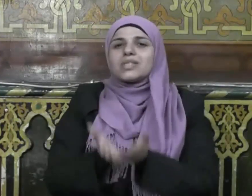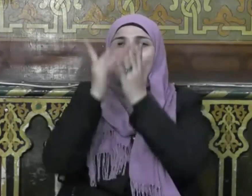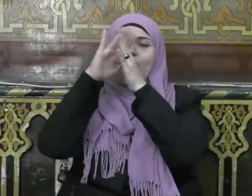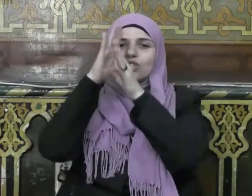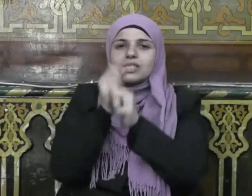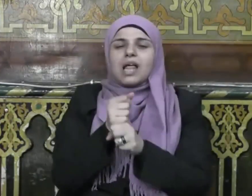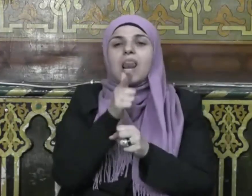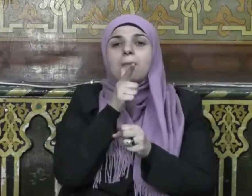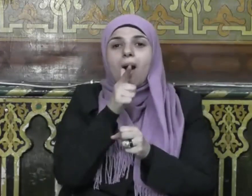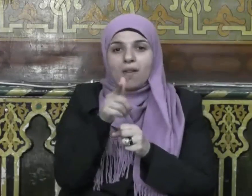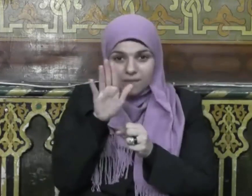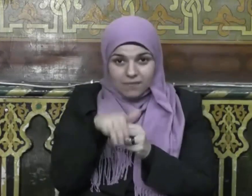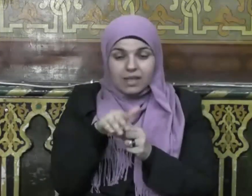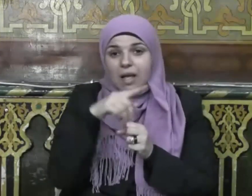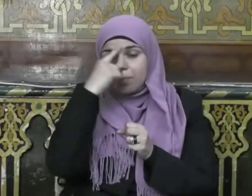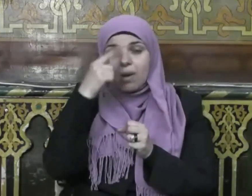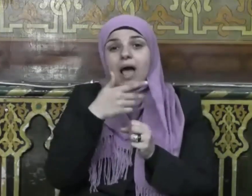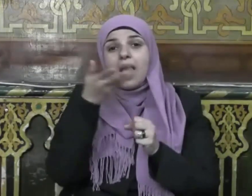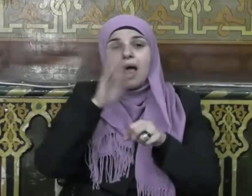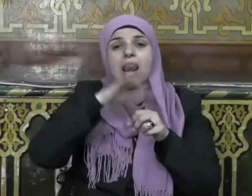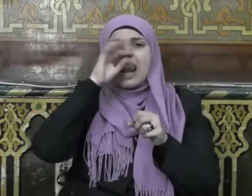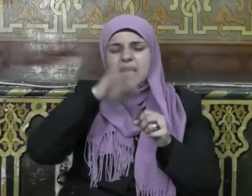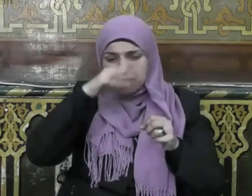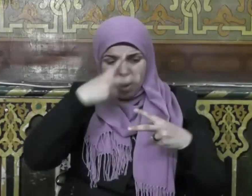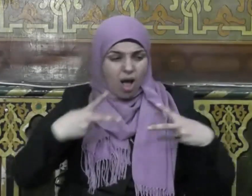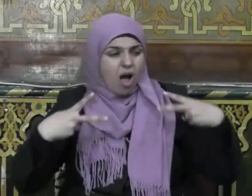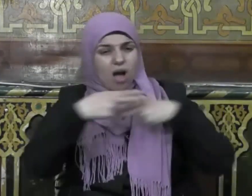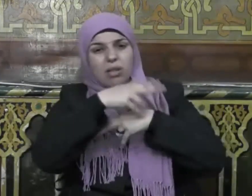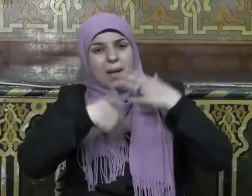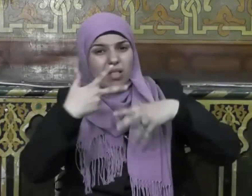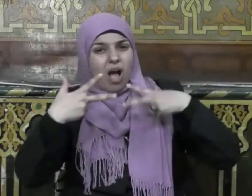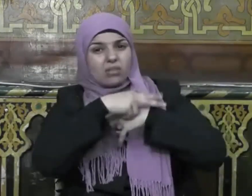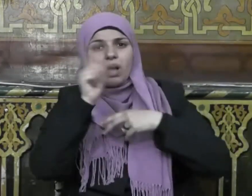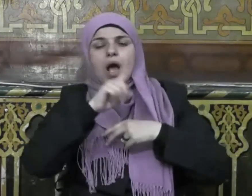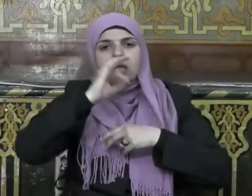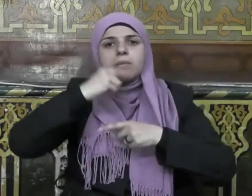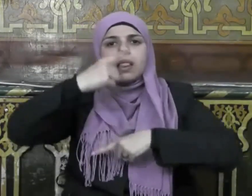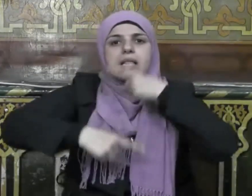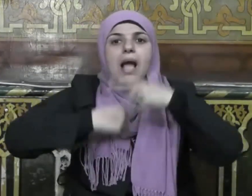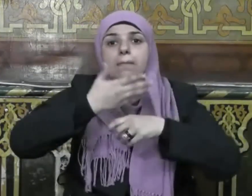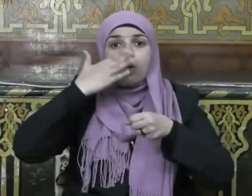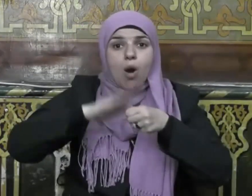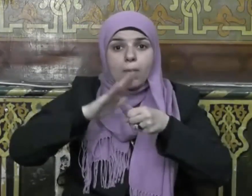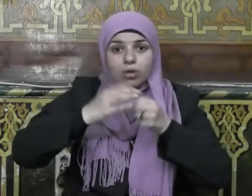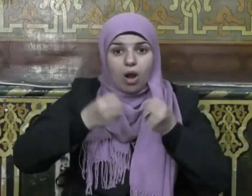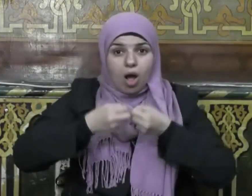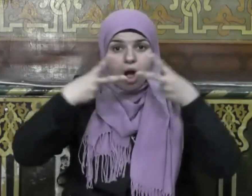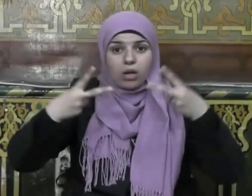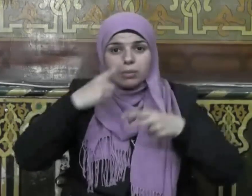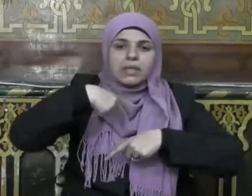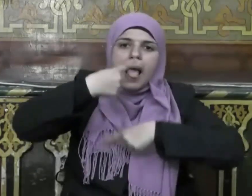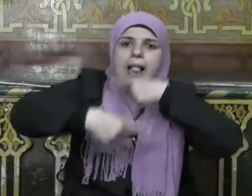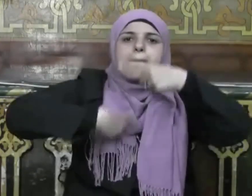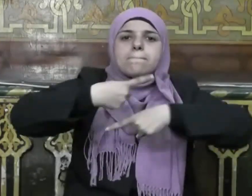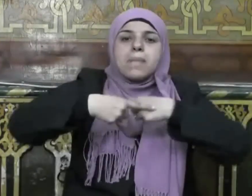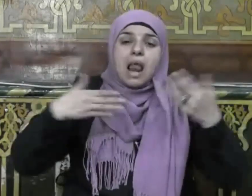عليه وسلم على عدم الانقطاع عن الصيام بانتهاء رمضان بل حثنا على